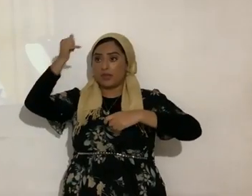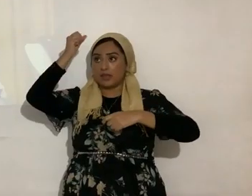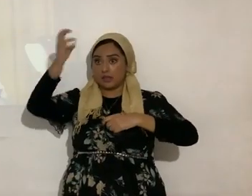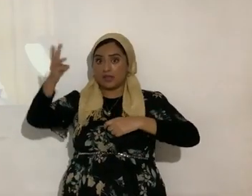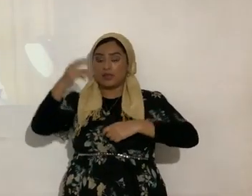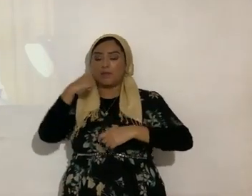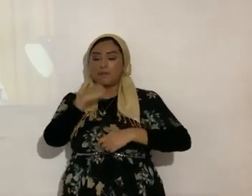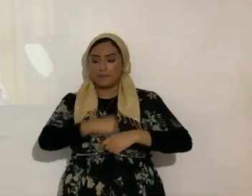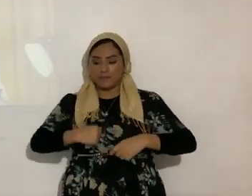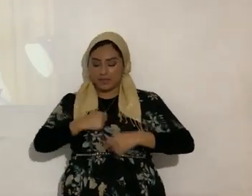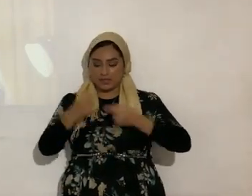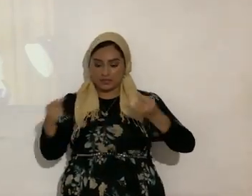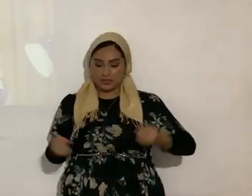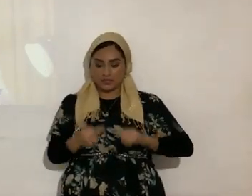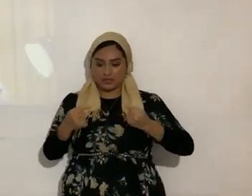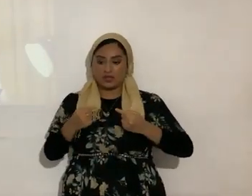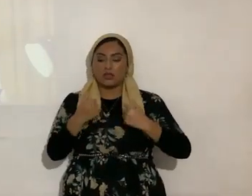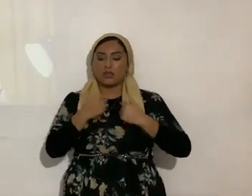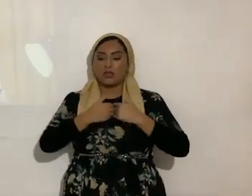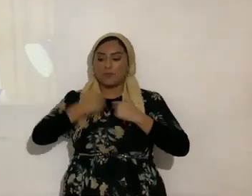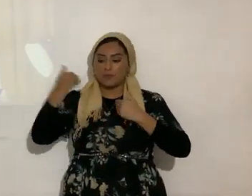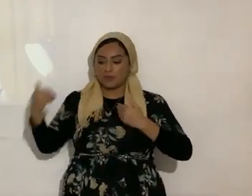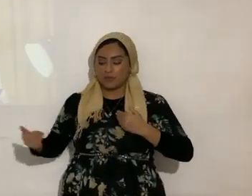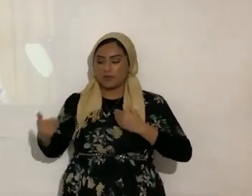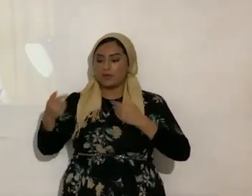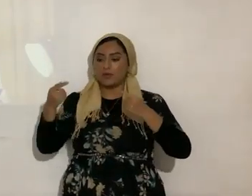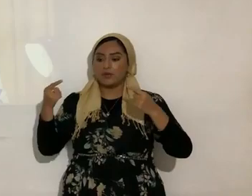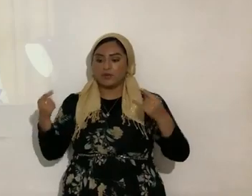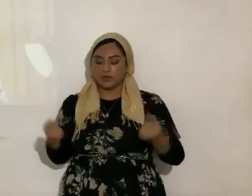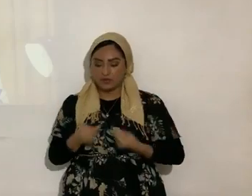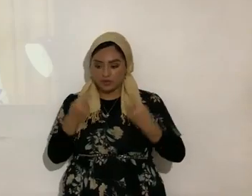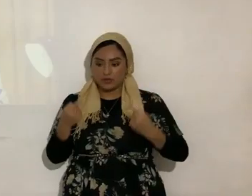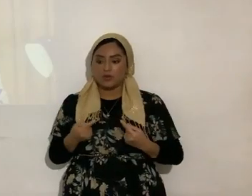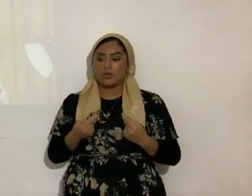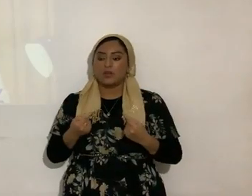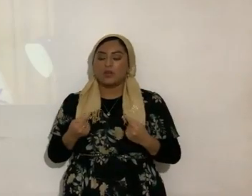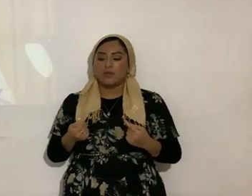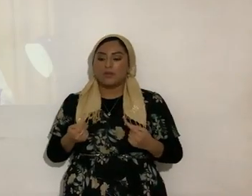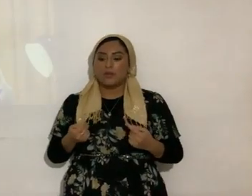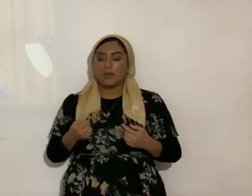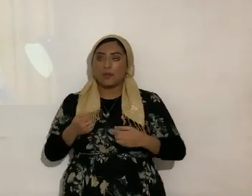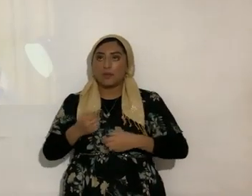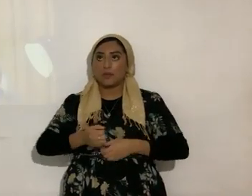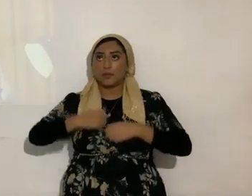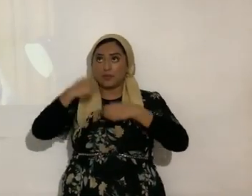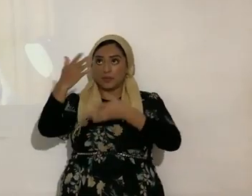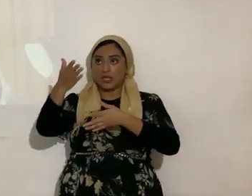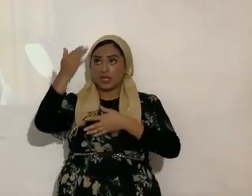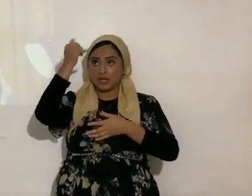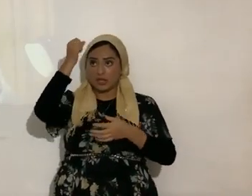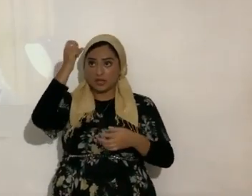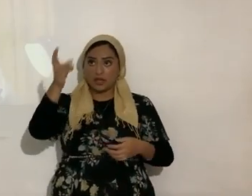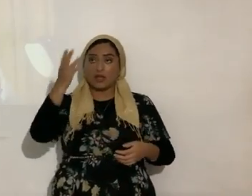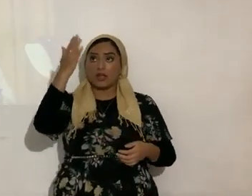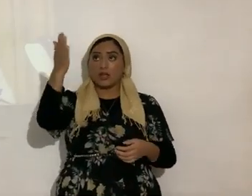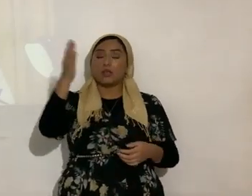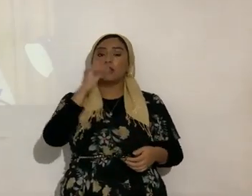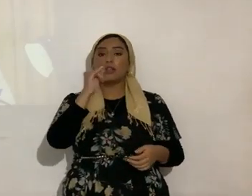arrepintiéndonos de nuestros pecados, apartando de nuestros pecados, diciendo que Yahshua es el Señor que nos limpia y con su sangre